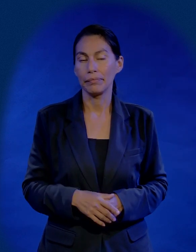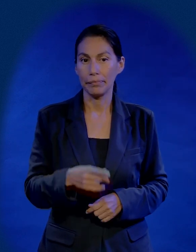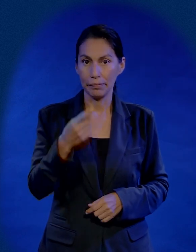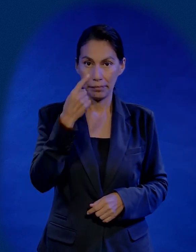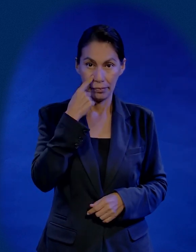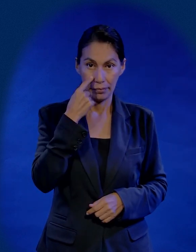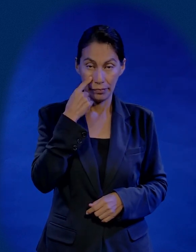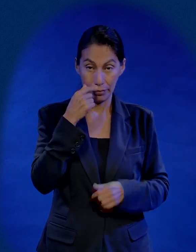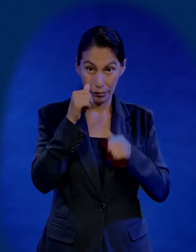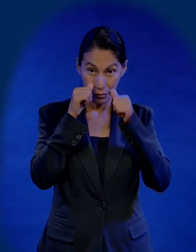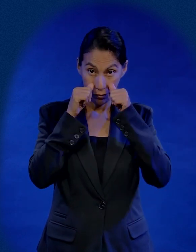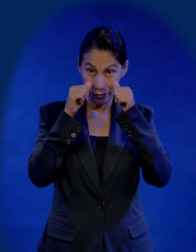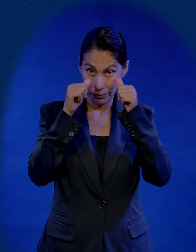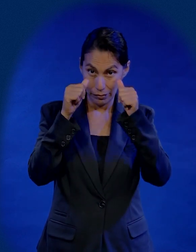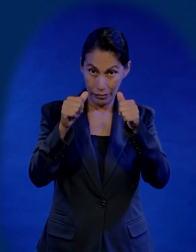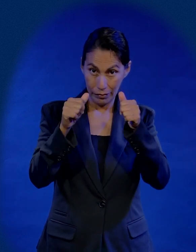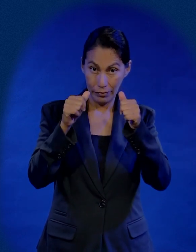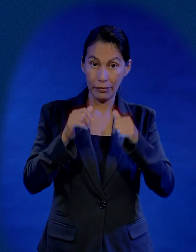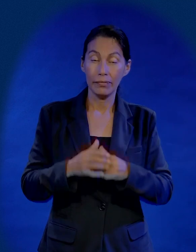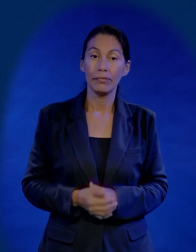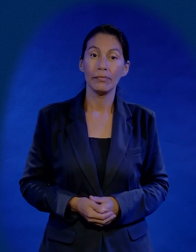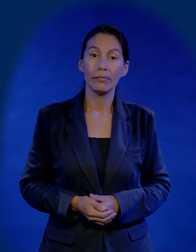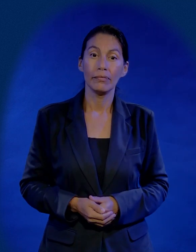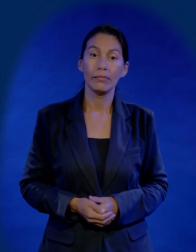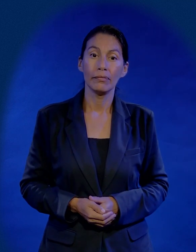Y este es el mensaje de esta mañana, amigos.